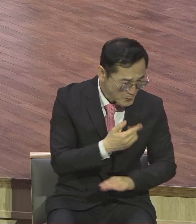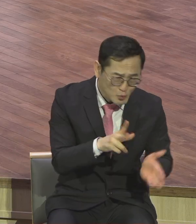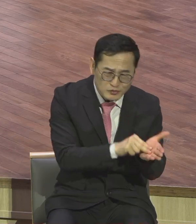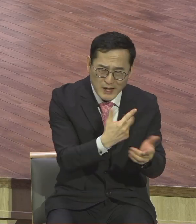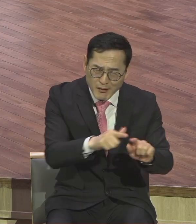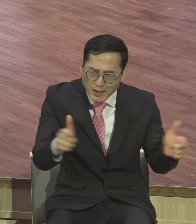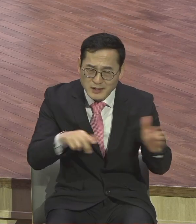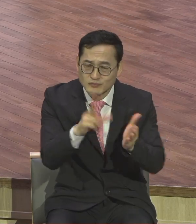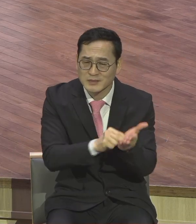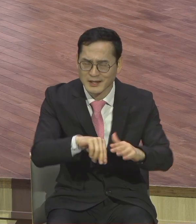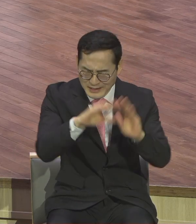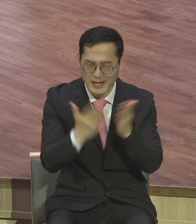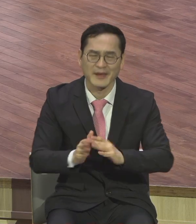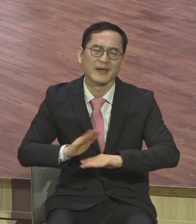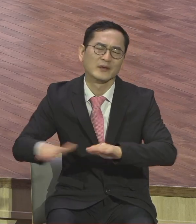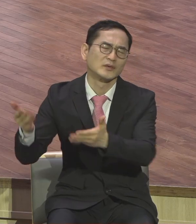아멘 가라니까 간 거예요